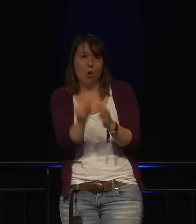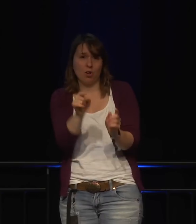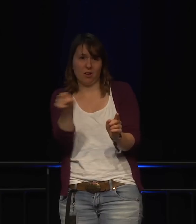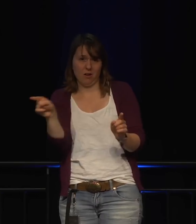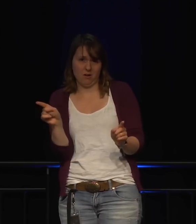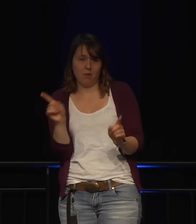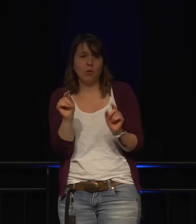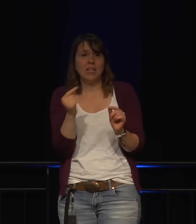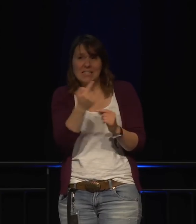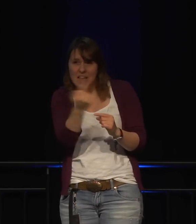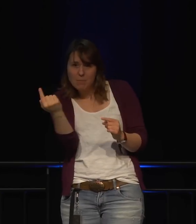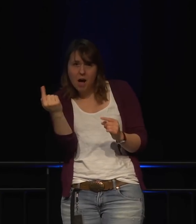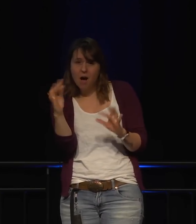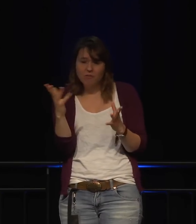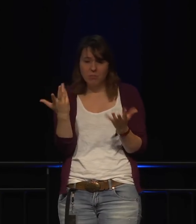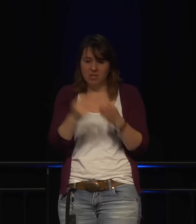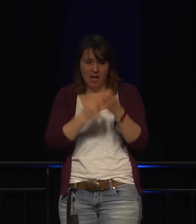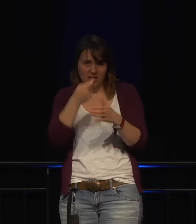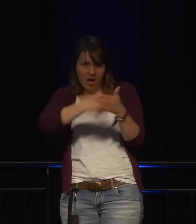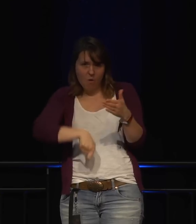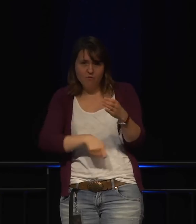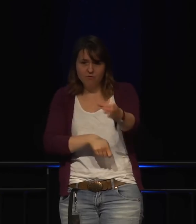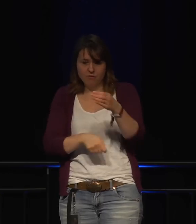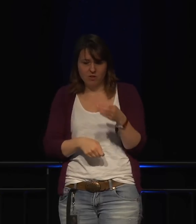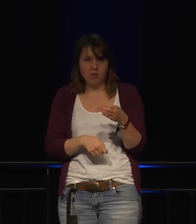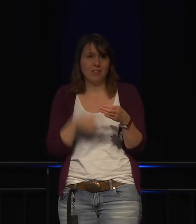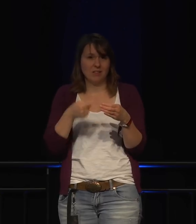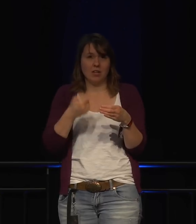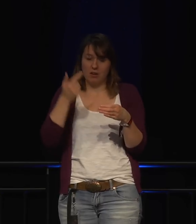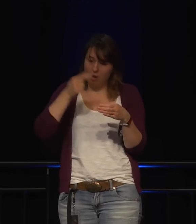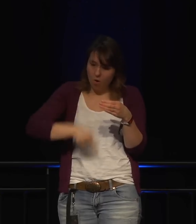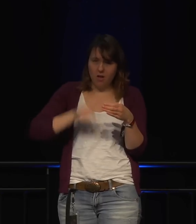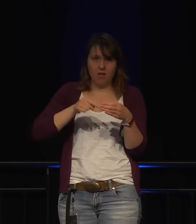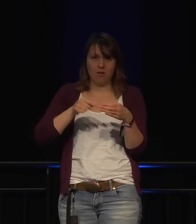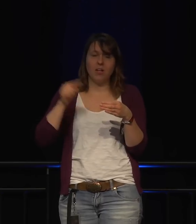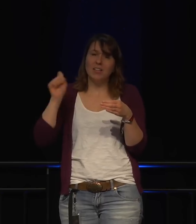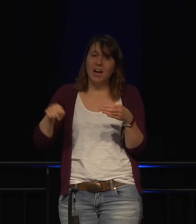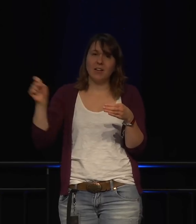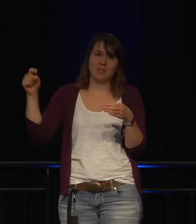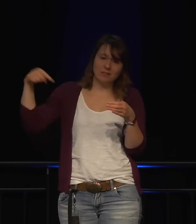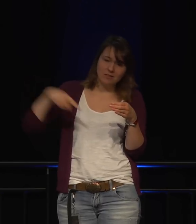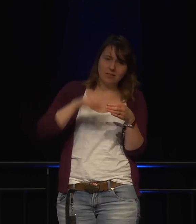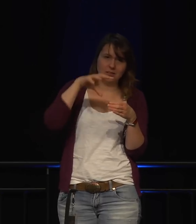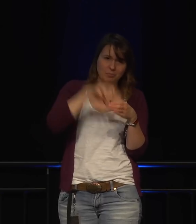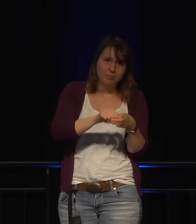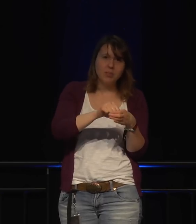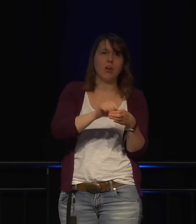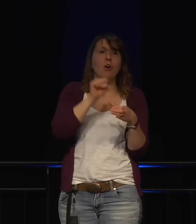Das heißt, dein Unsecured Device könnte